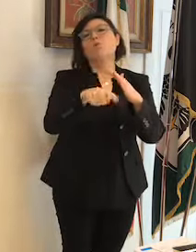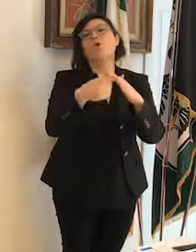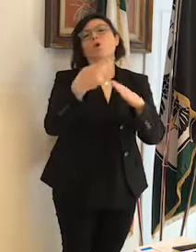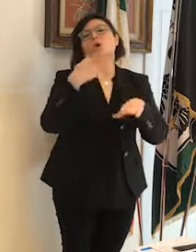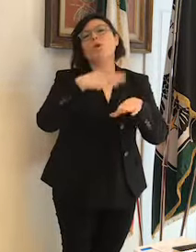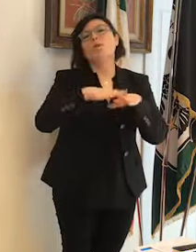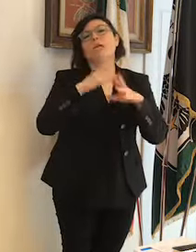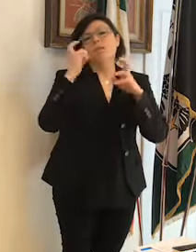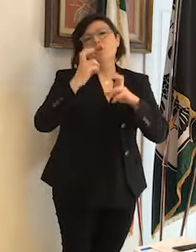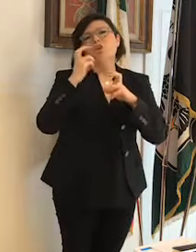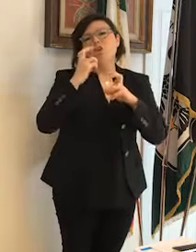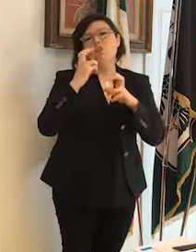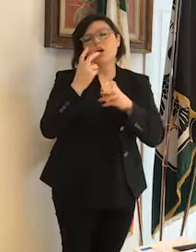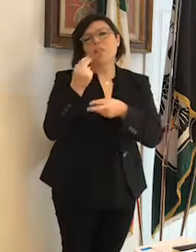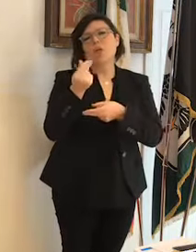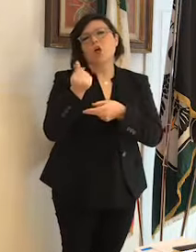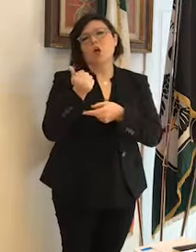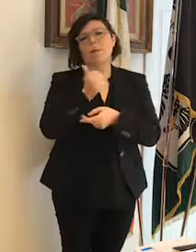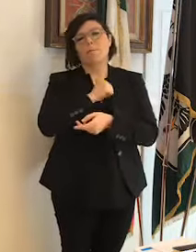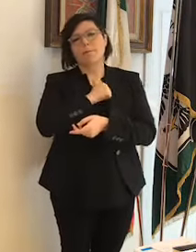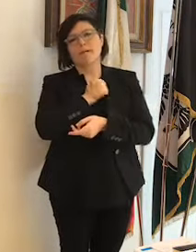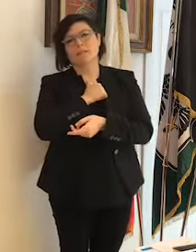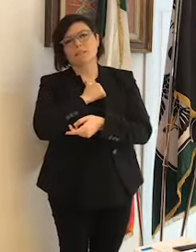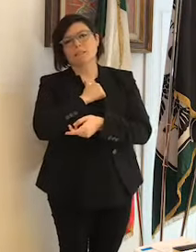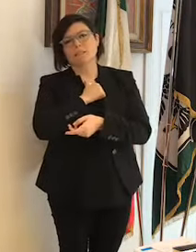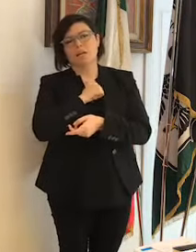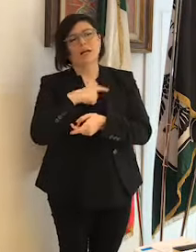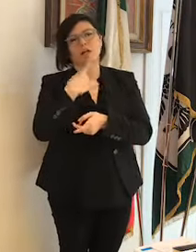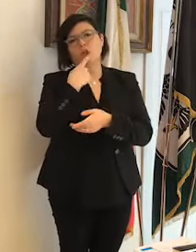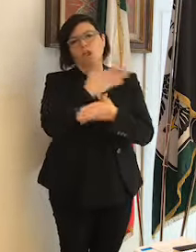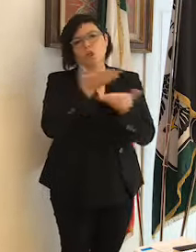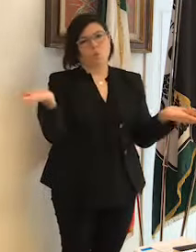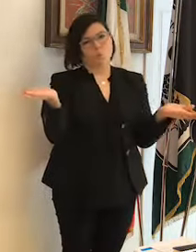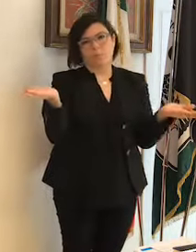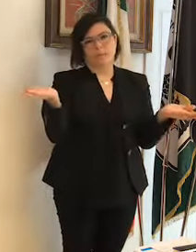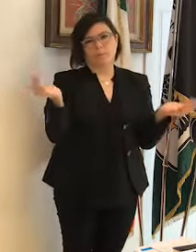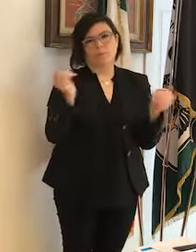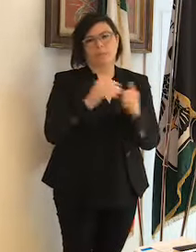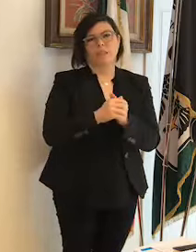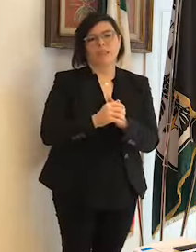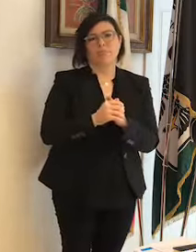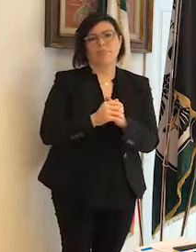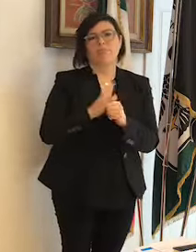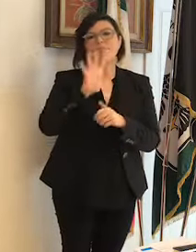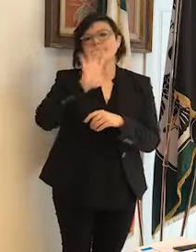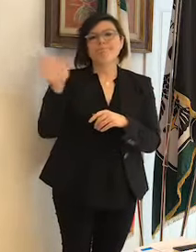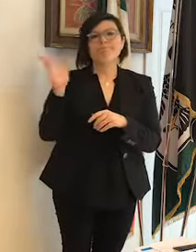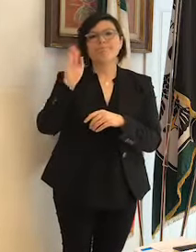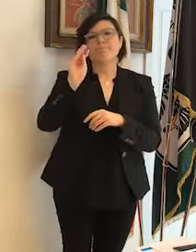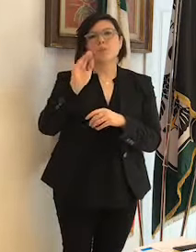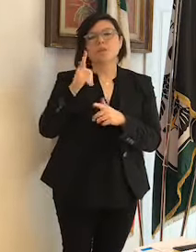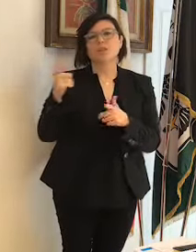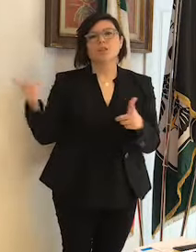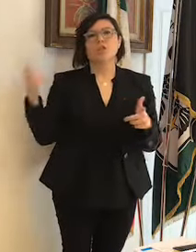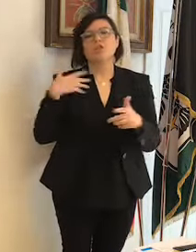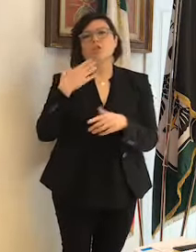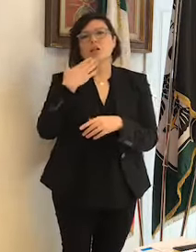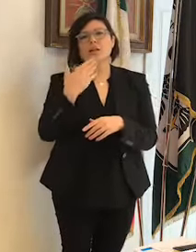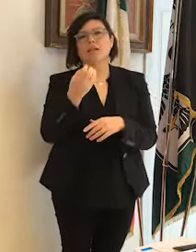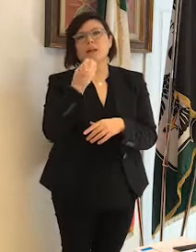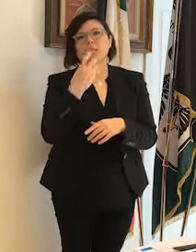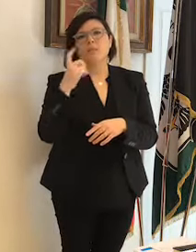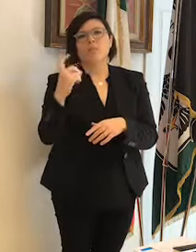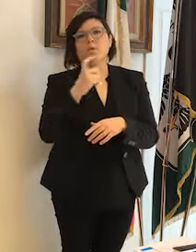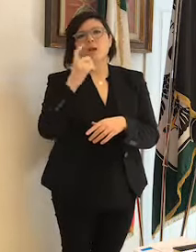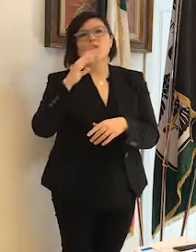sforzi economici personali non rivendicati pubblicamente. Non abbiamo altro domande. Grazie, buona